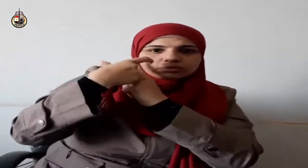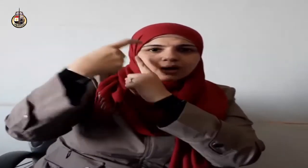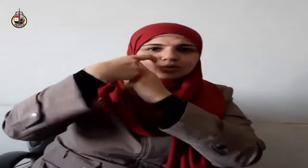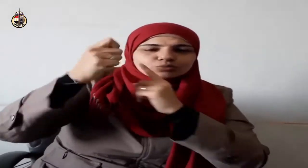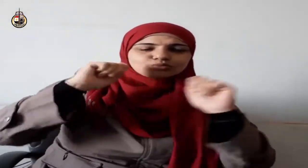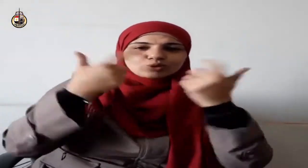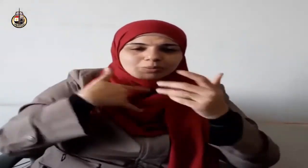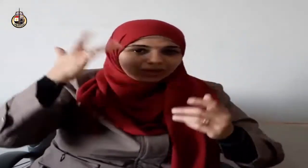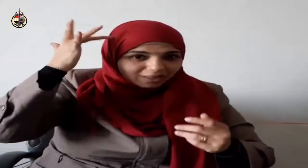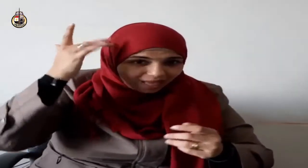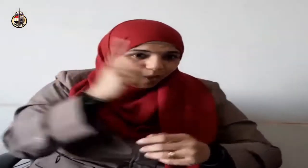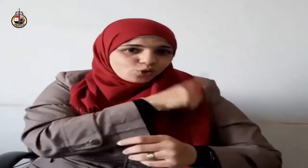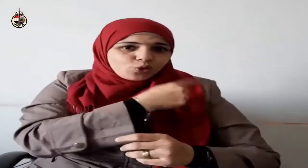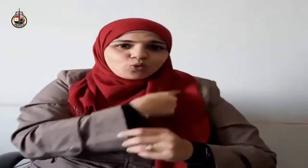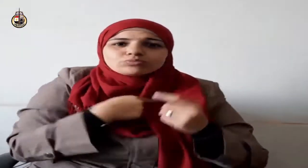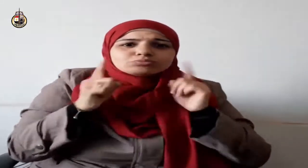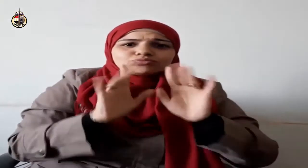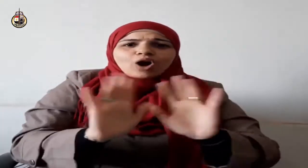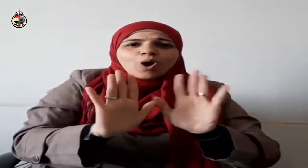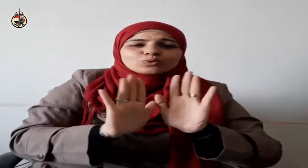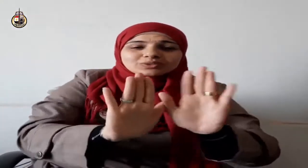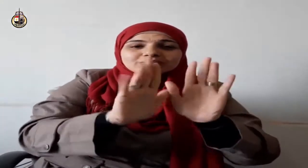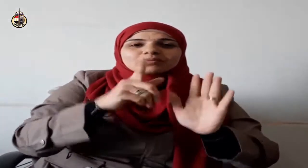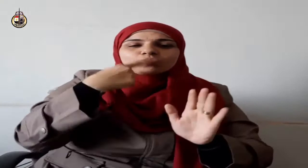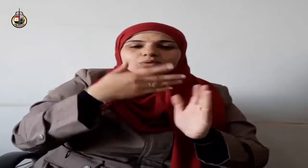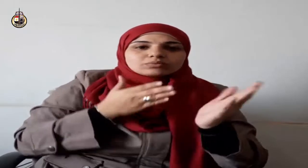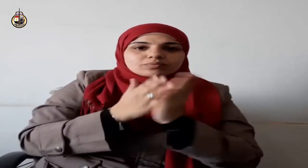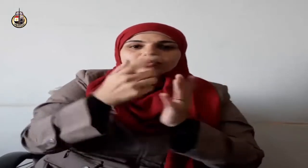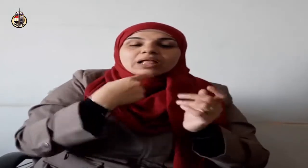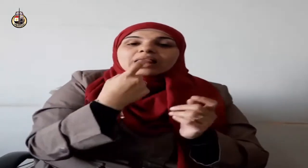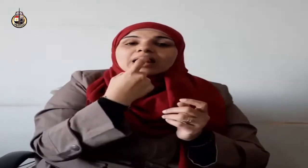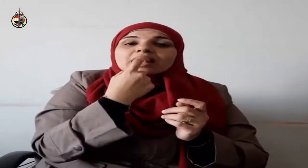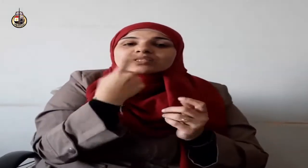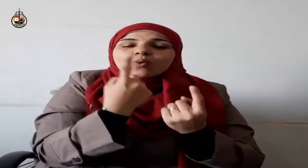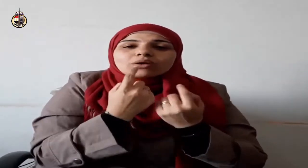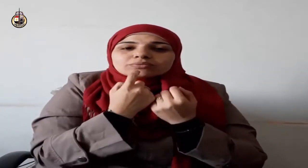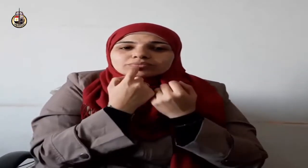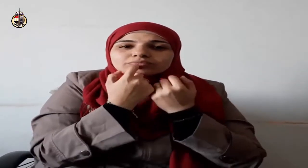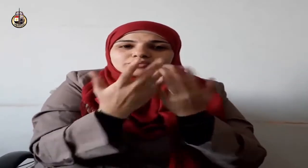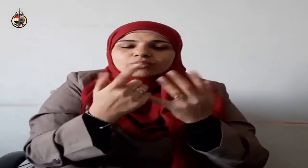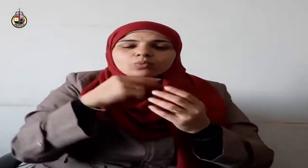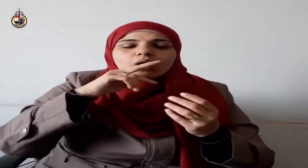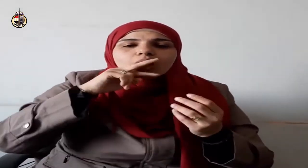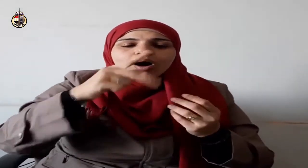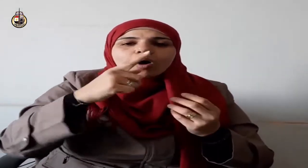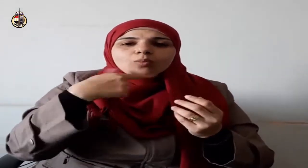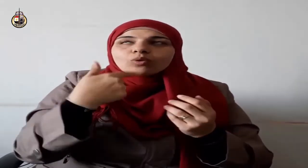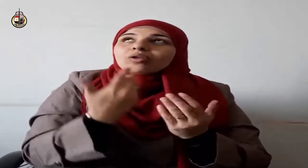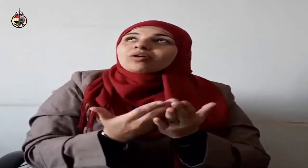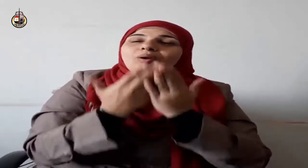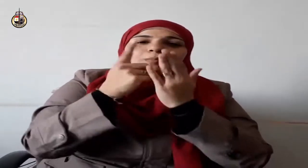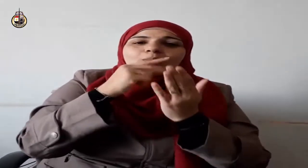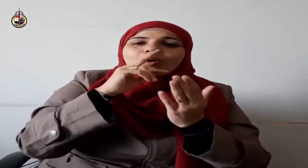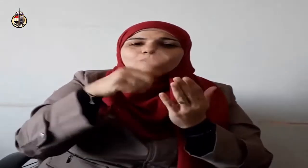ولا علانية وهذا ما كان من نبي الله يوسف عليه السلام